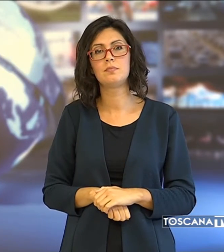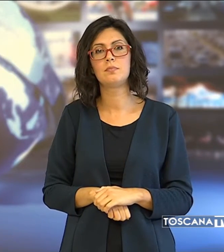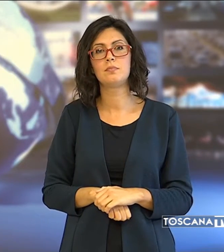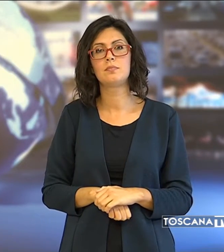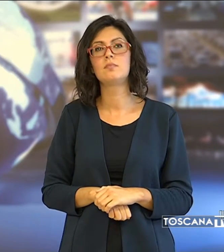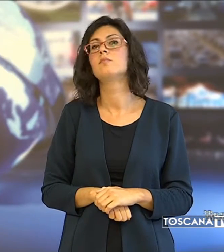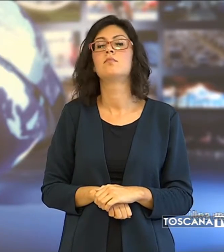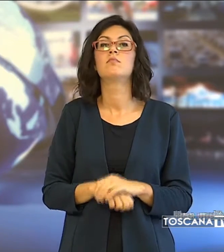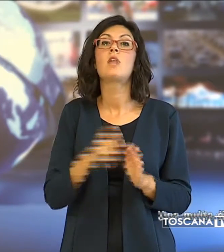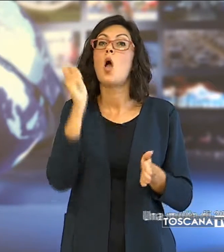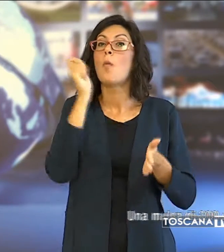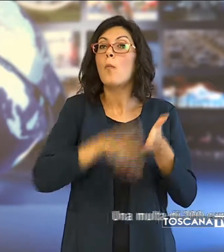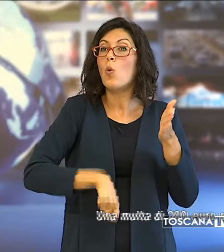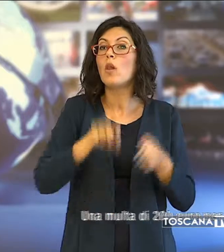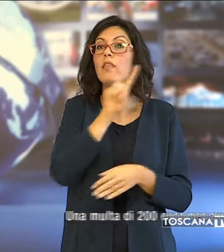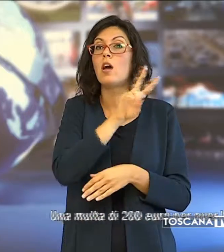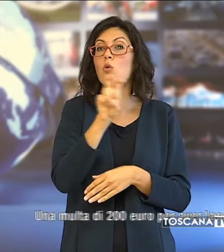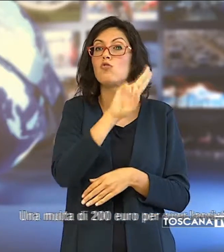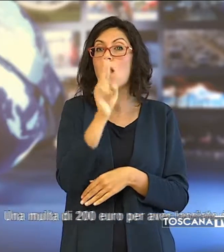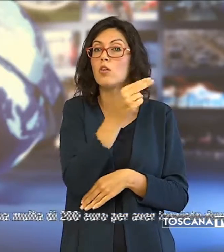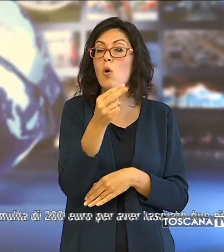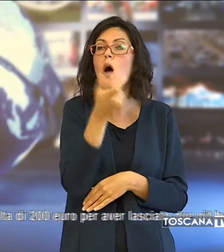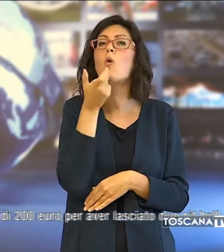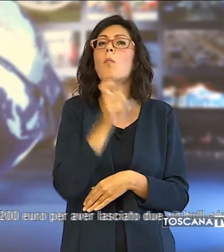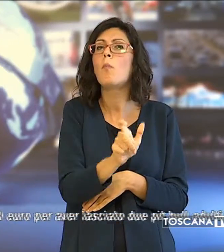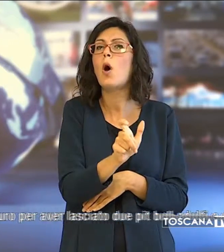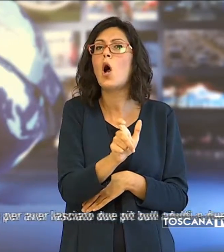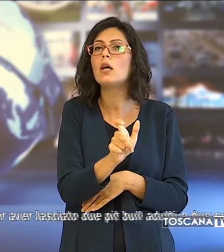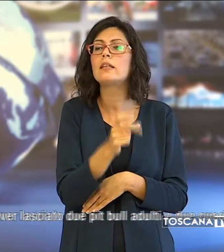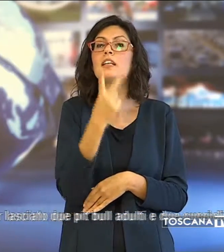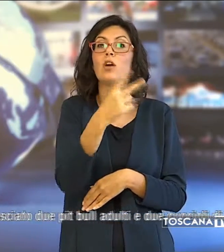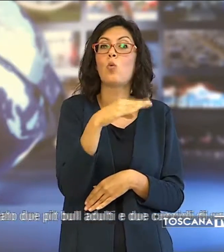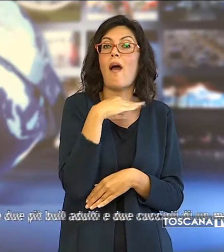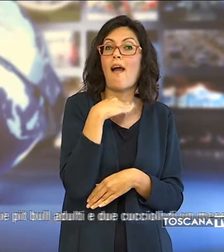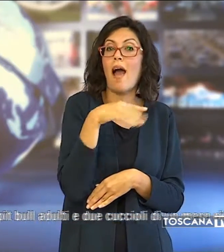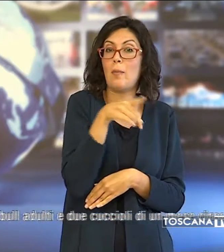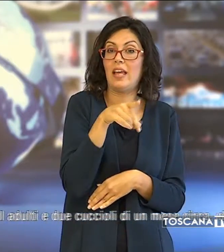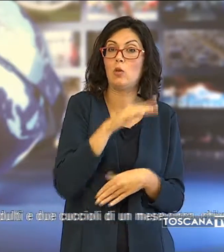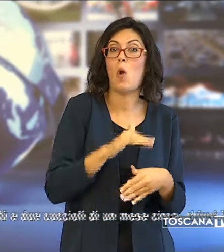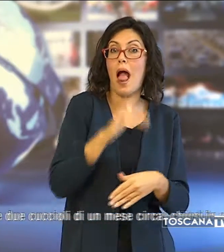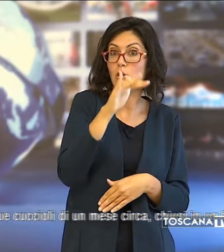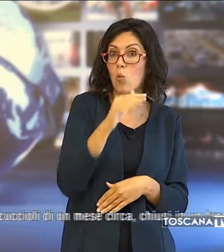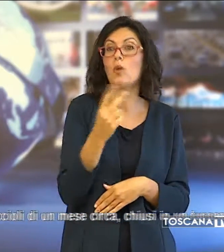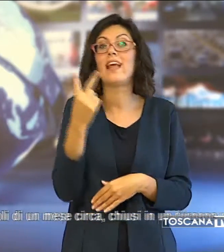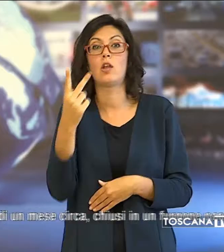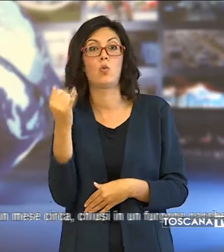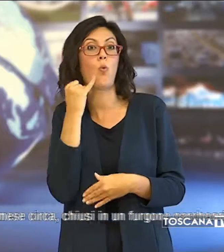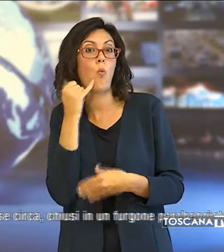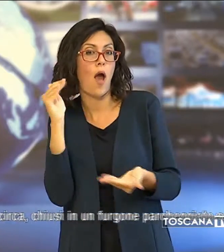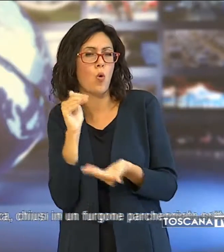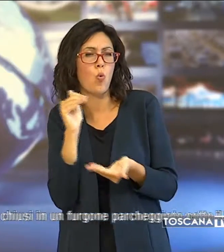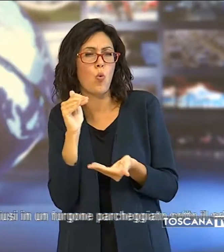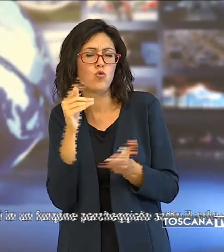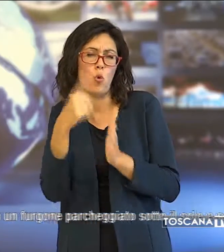Una multa di 200 euro per aver lasciato due pitbull adulti e due cuccioli di un mese